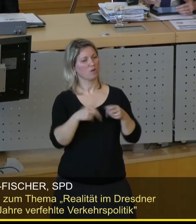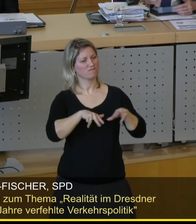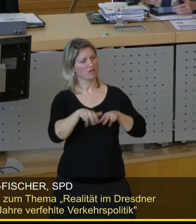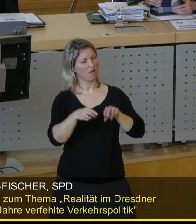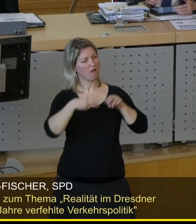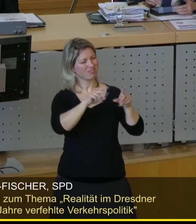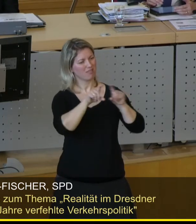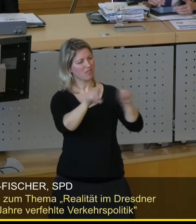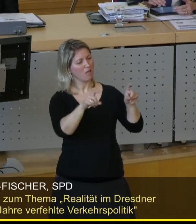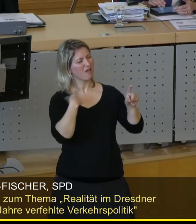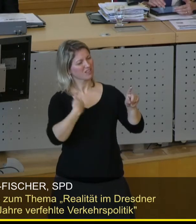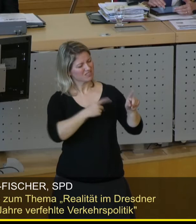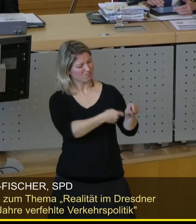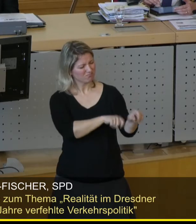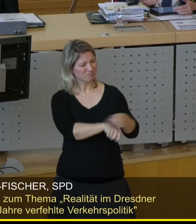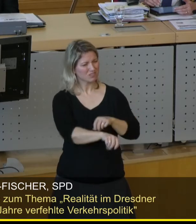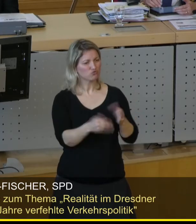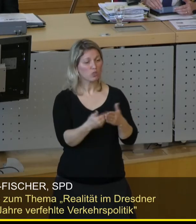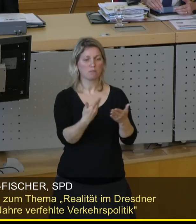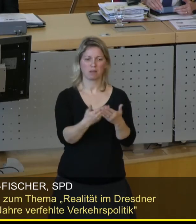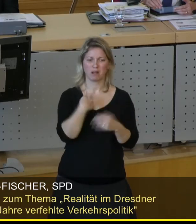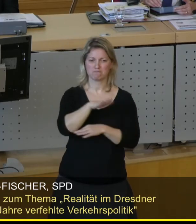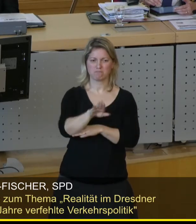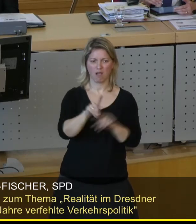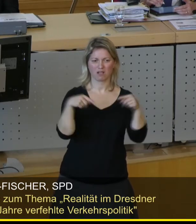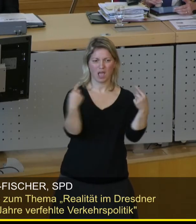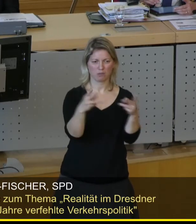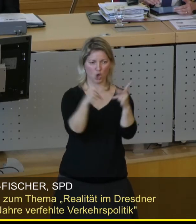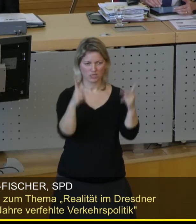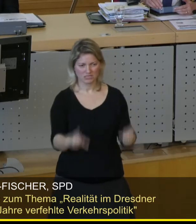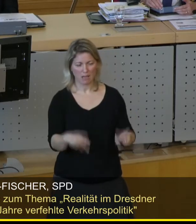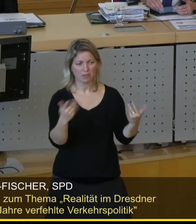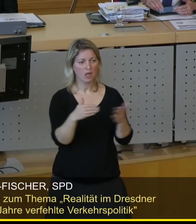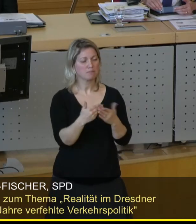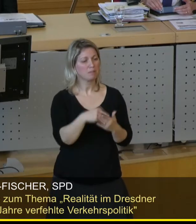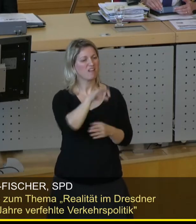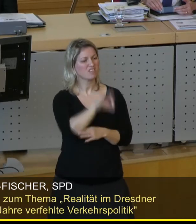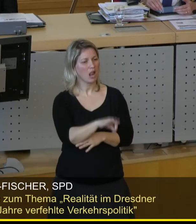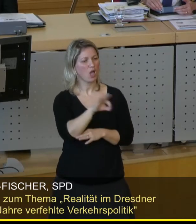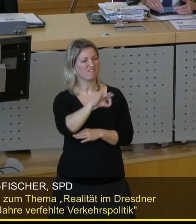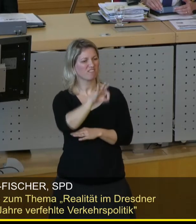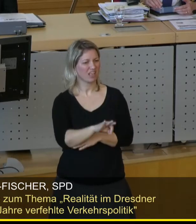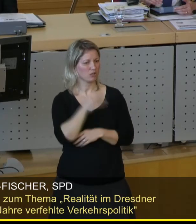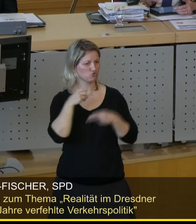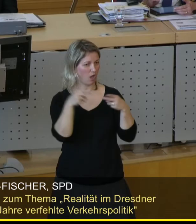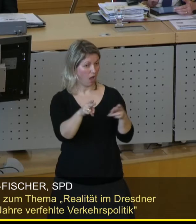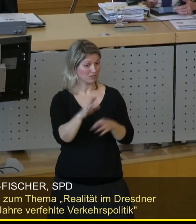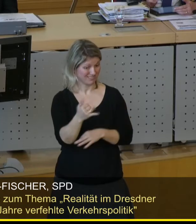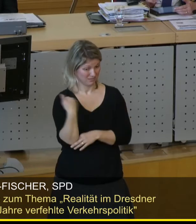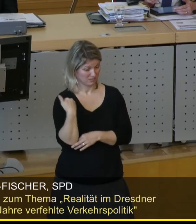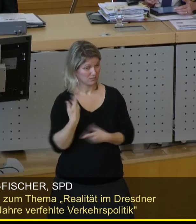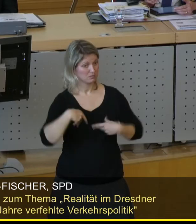intensiv dahinter geklemmt. Ich will Beispiele nennen, Parkraumkonzepte. Parkplatz Fideo Finkestraße wird dieses Jahr gebaut, den